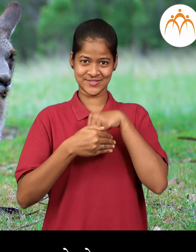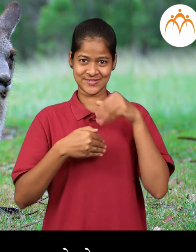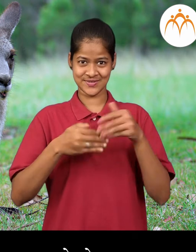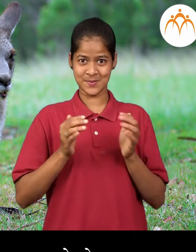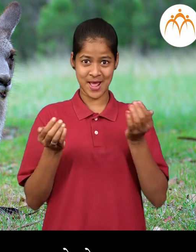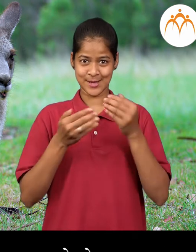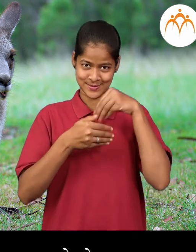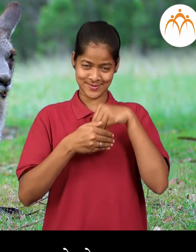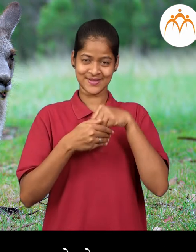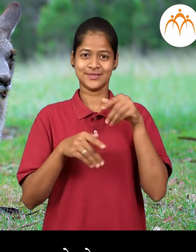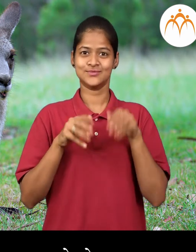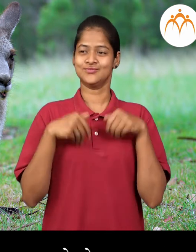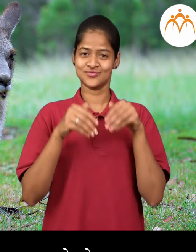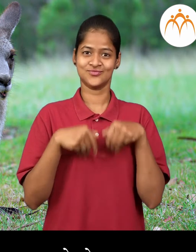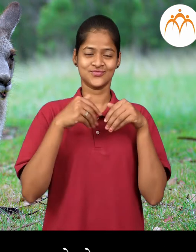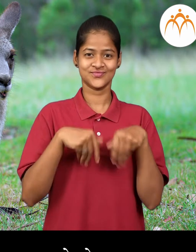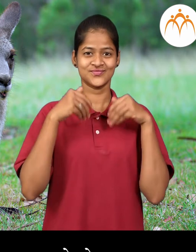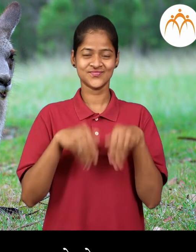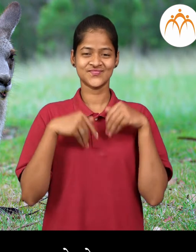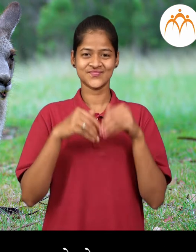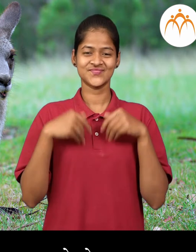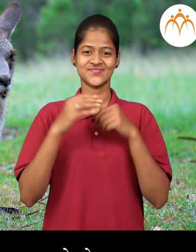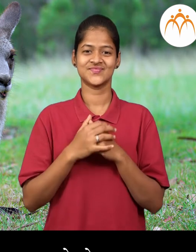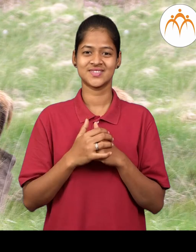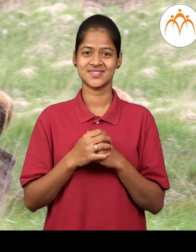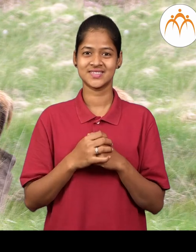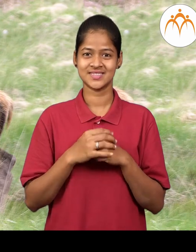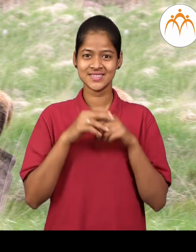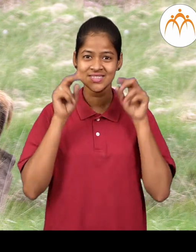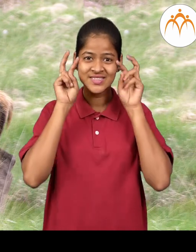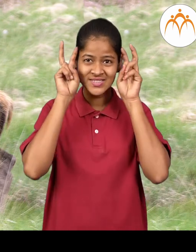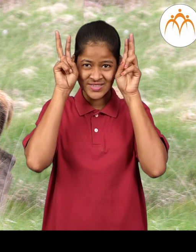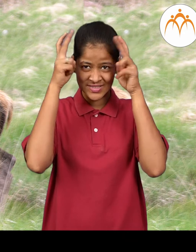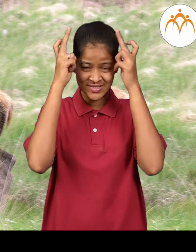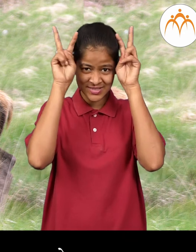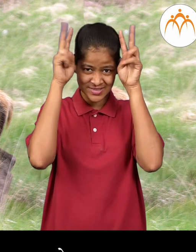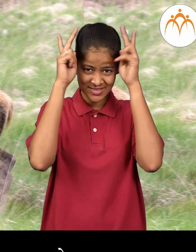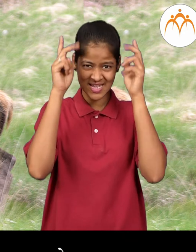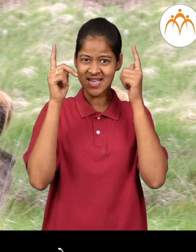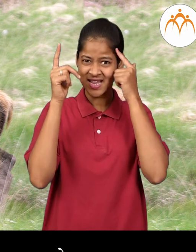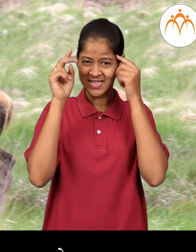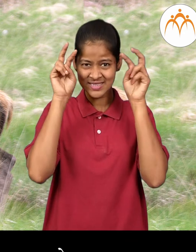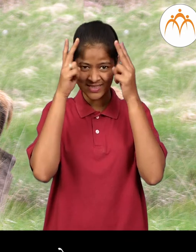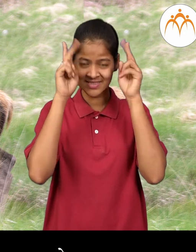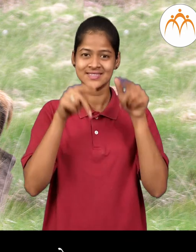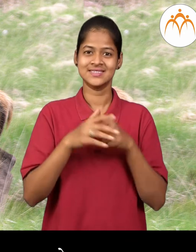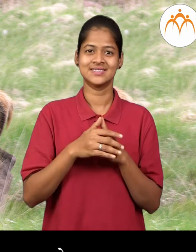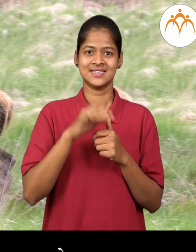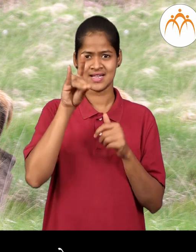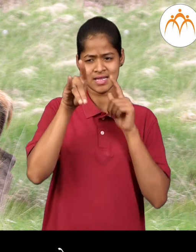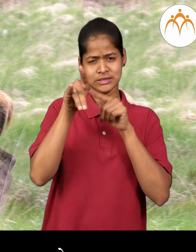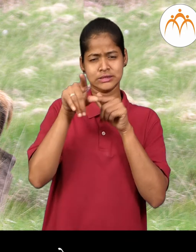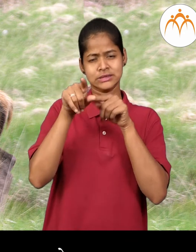पोटाचा कप्यात ठेवते कालवीट कालवीट हा